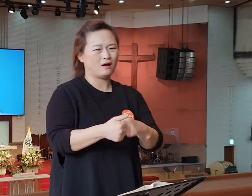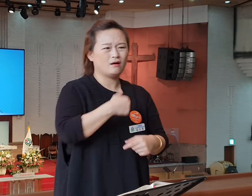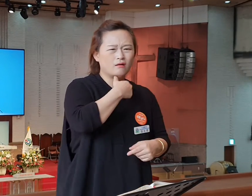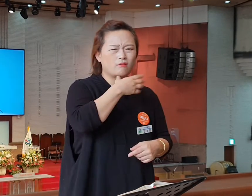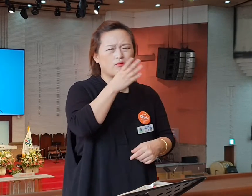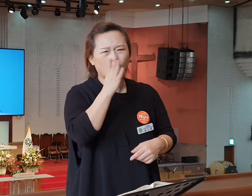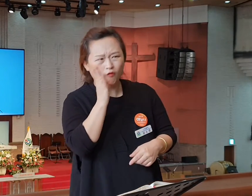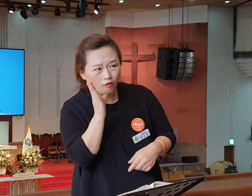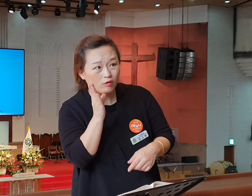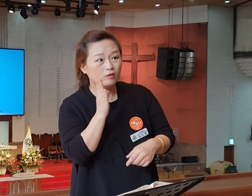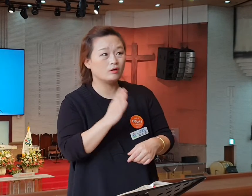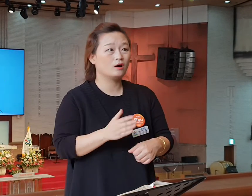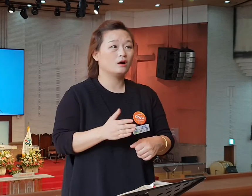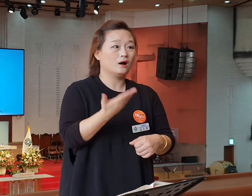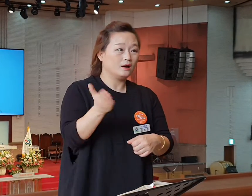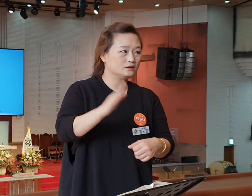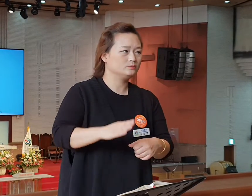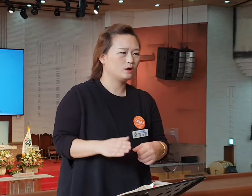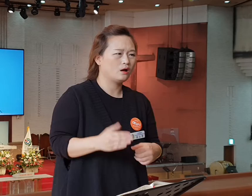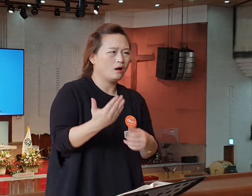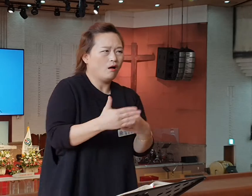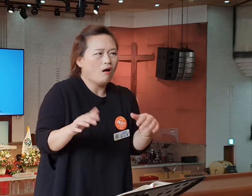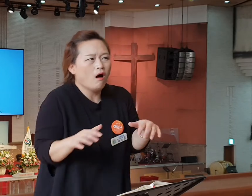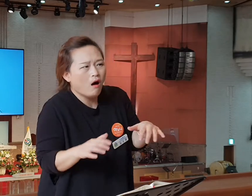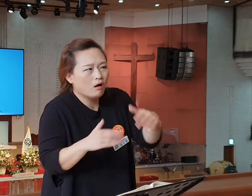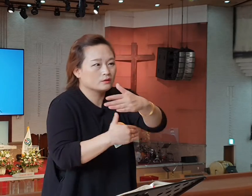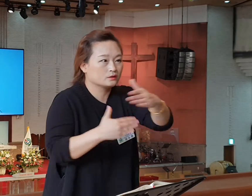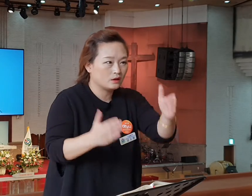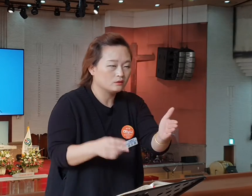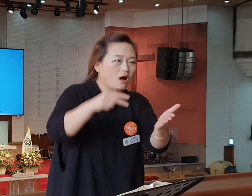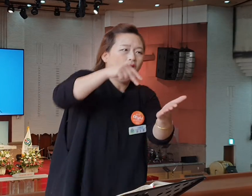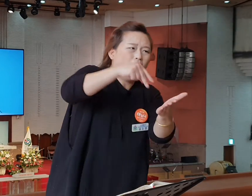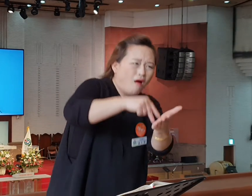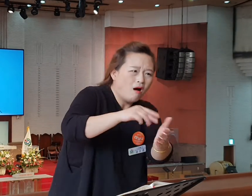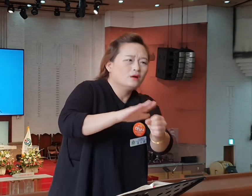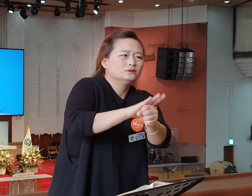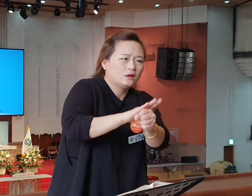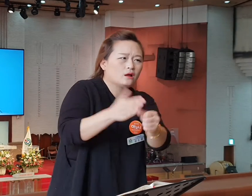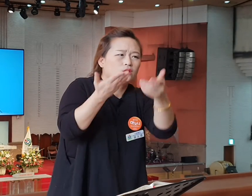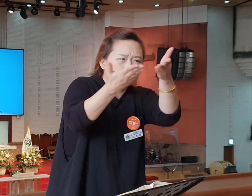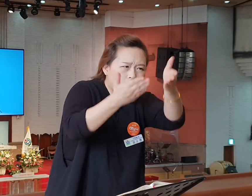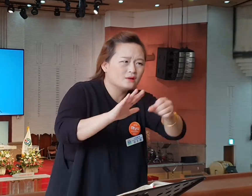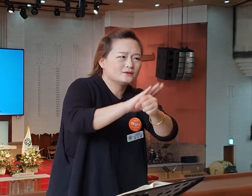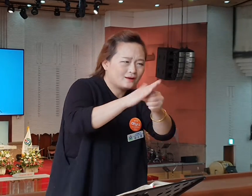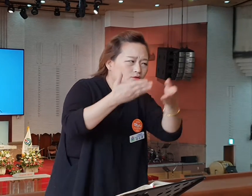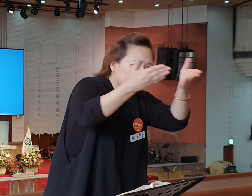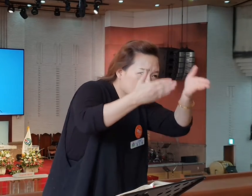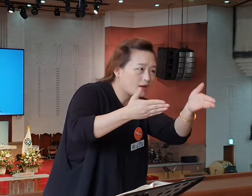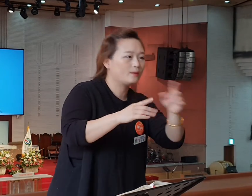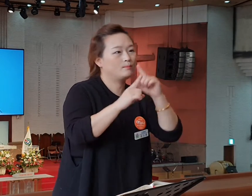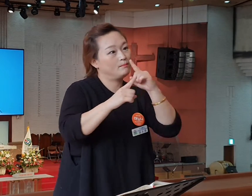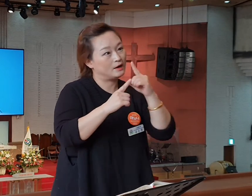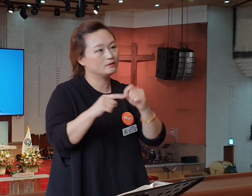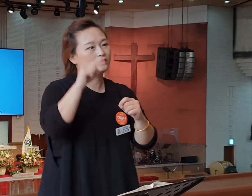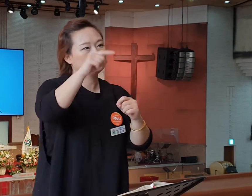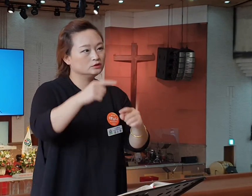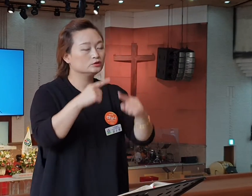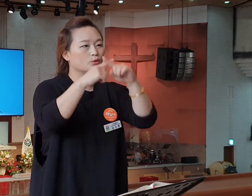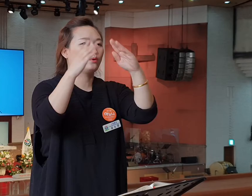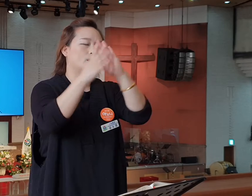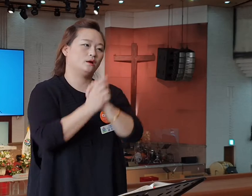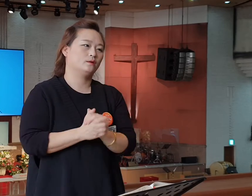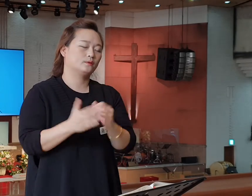눈물로, 그 진심으로 이 사람들을 향해 사랑하라고 가르쳤어요. 그 말을 들은, 그 말씀을 들은 에베소 교회는